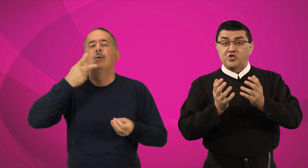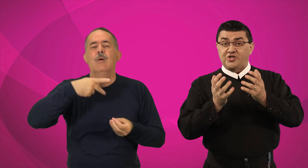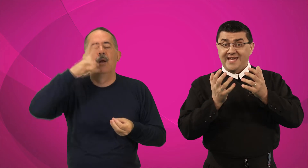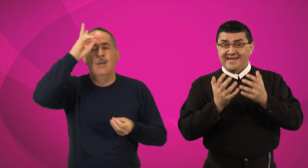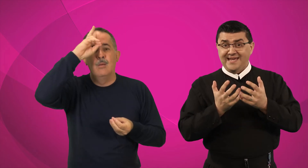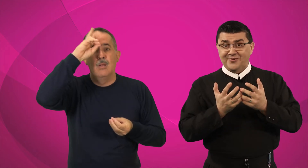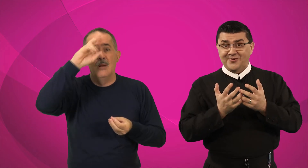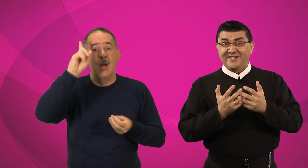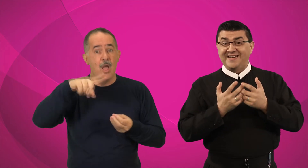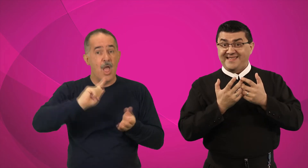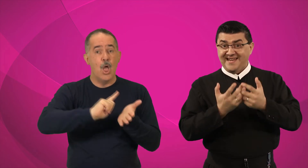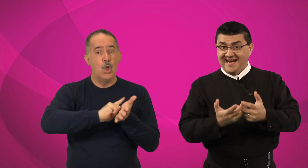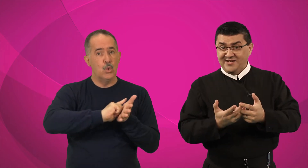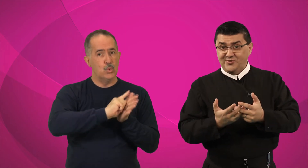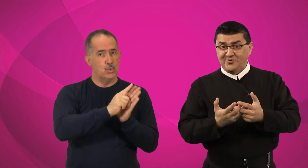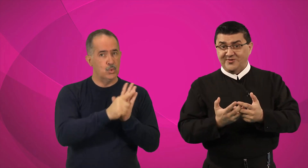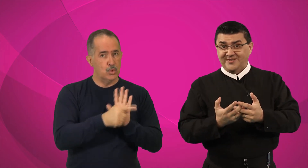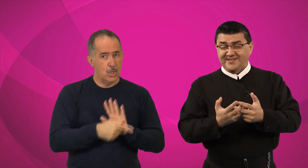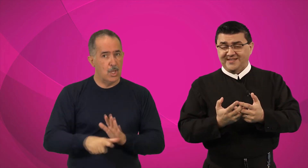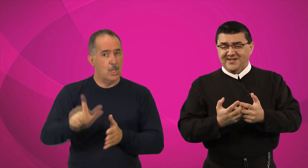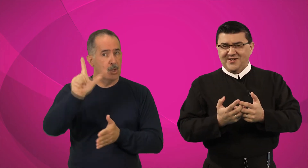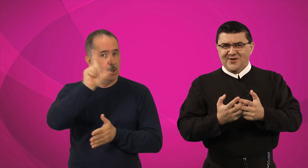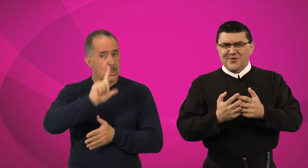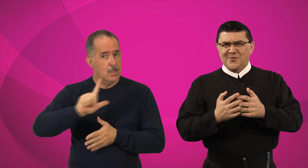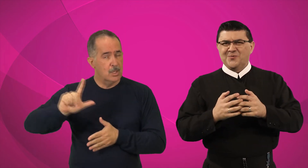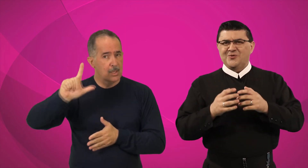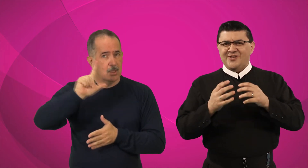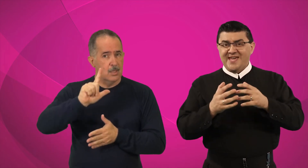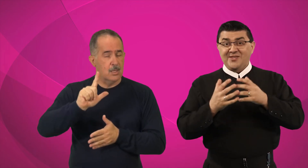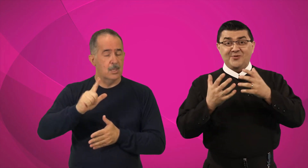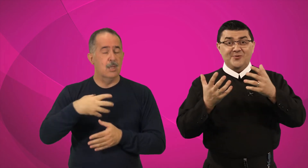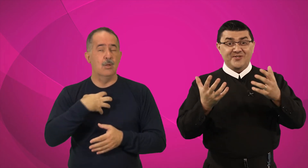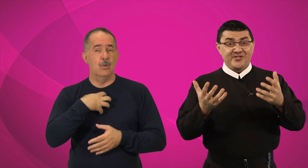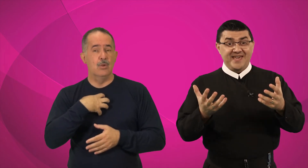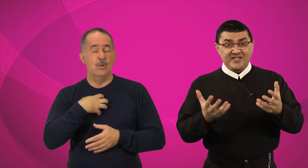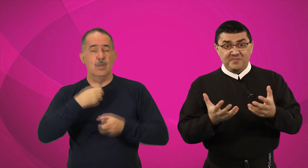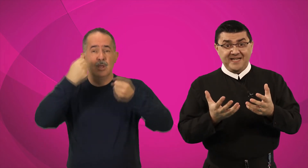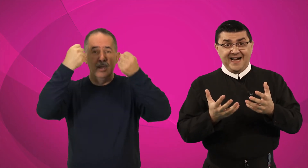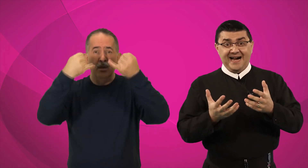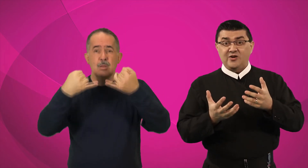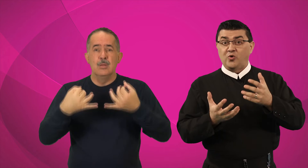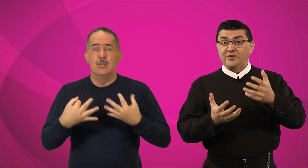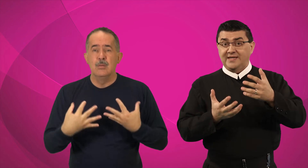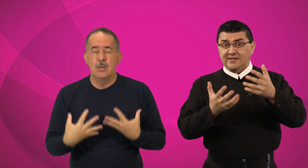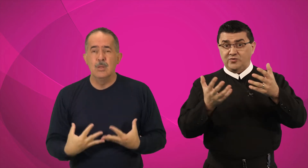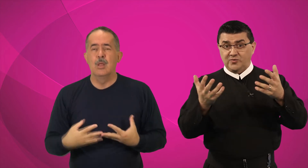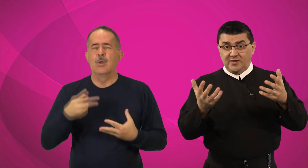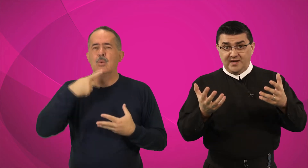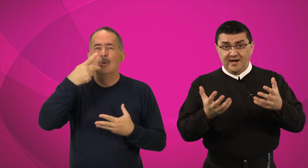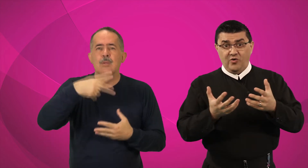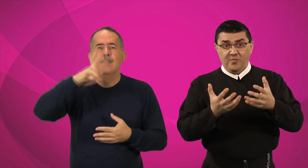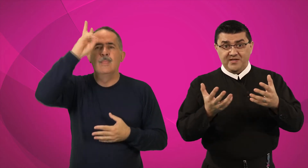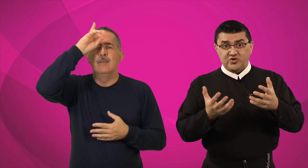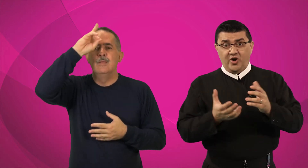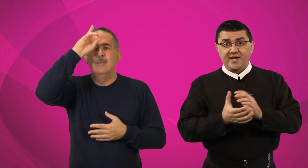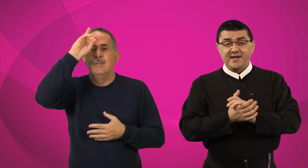gênero literário, um jeito de explicar, contando alguma história,